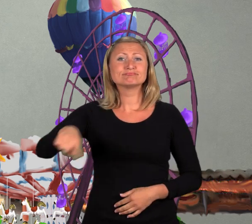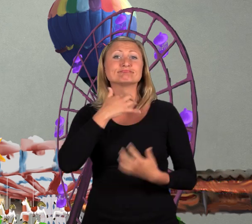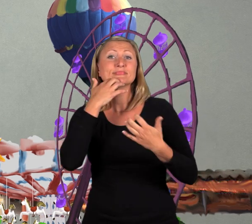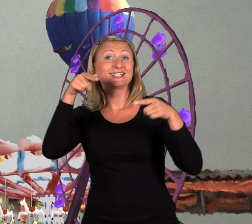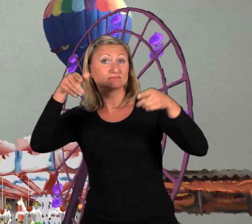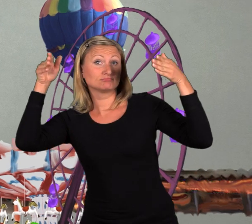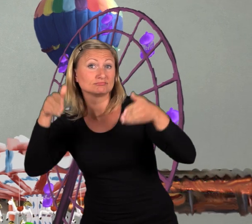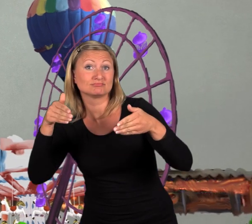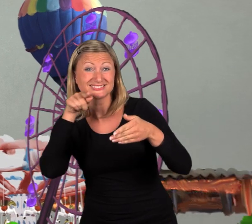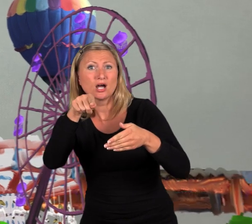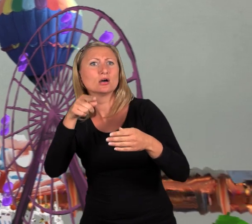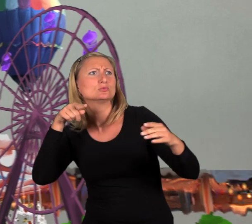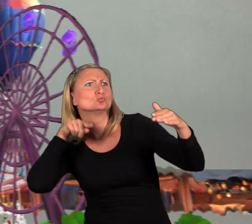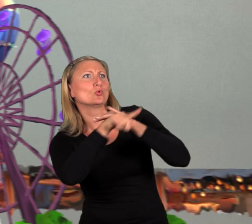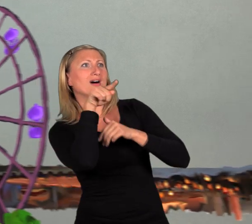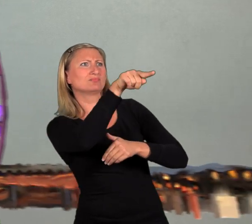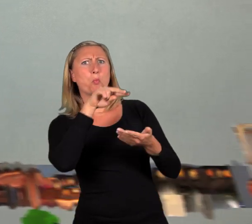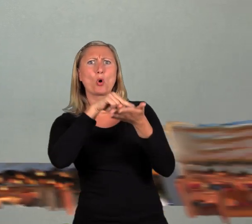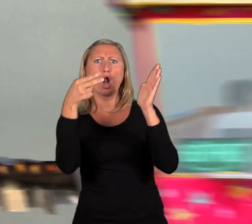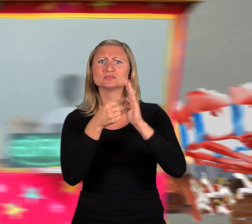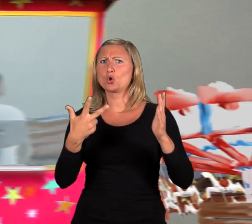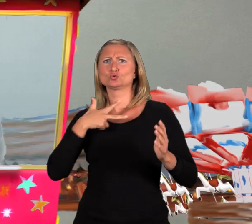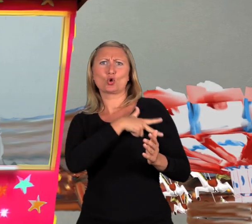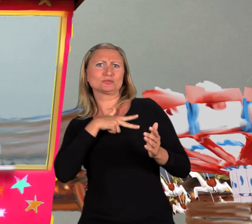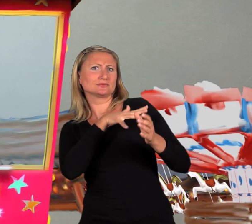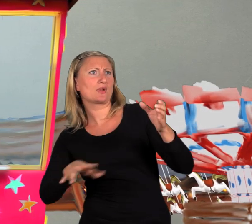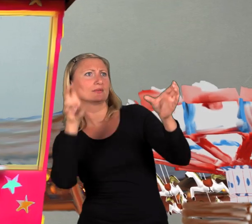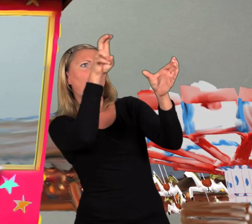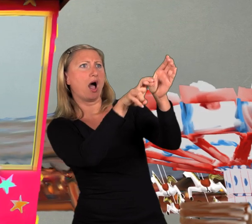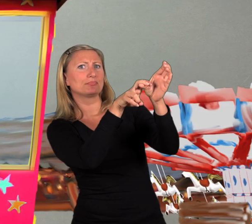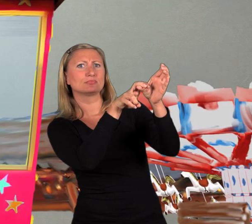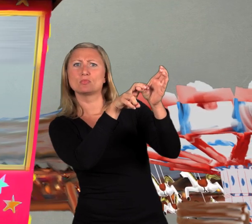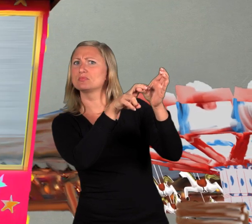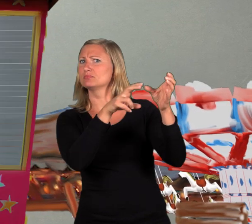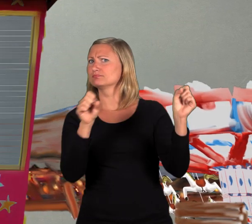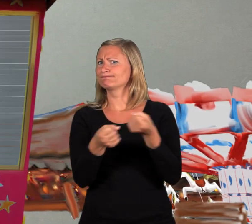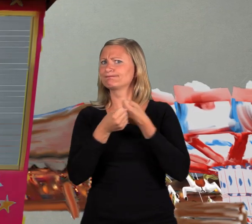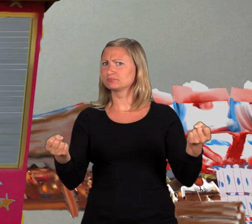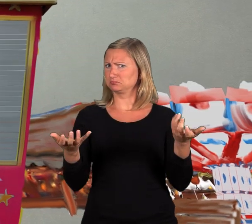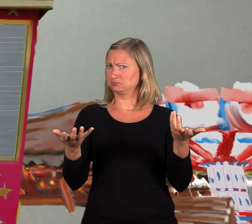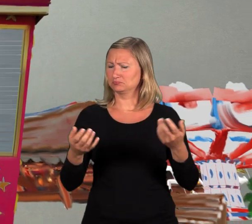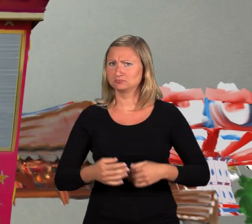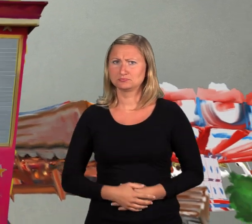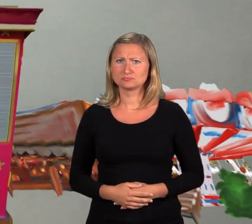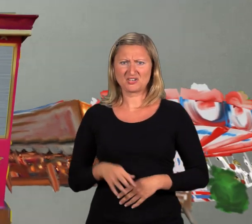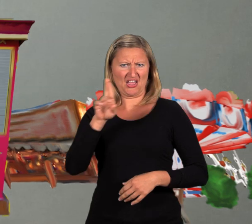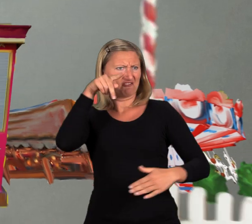Wir reden von denen, die keinen Zugang zu sozialer und politischer Teilhabe haben Wer ist drinnen?